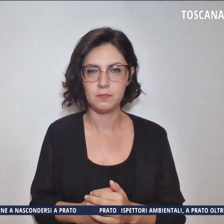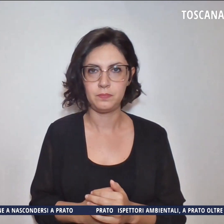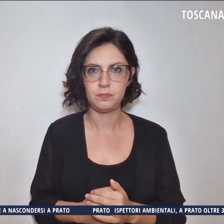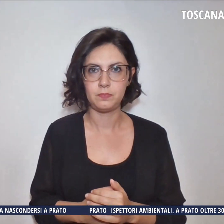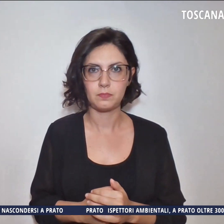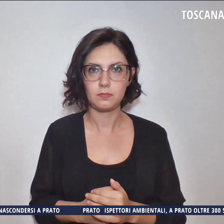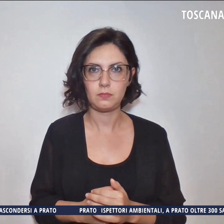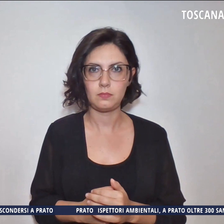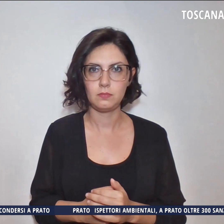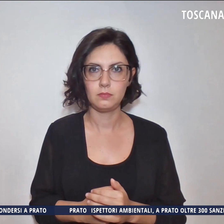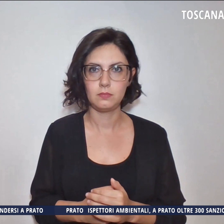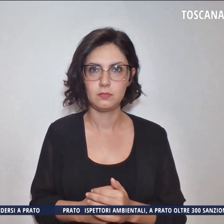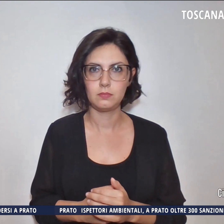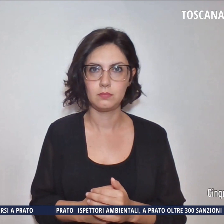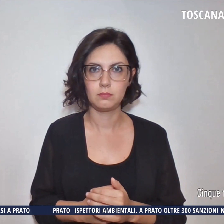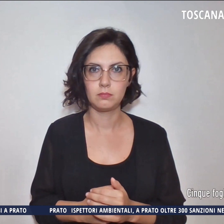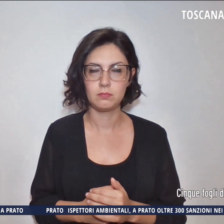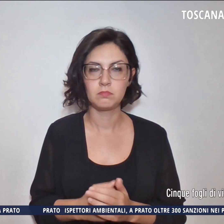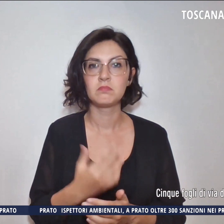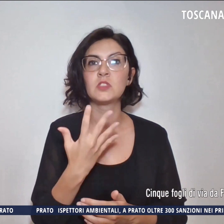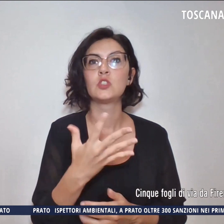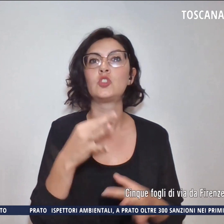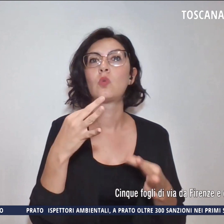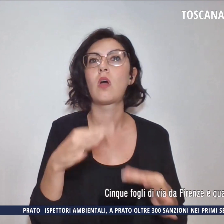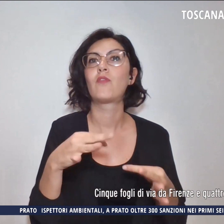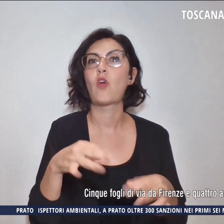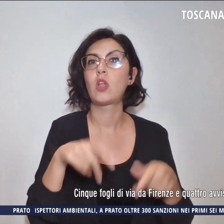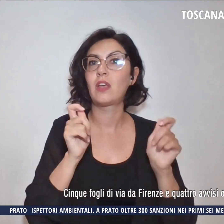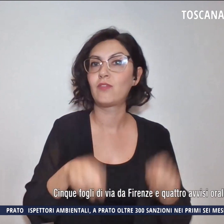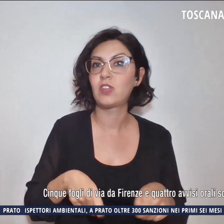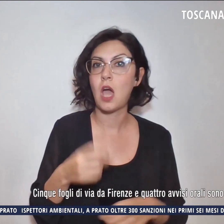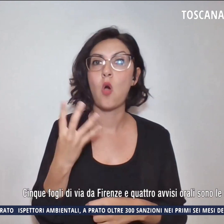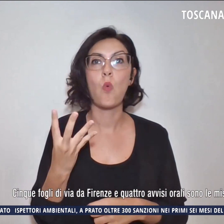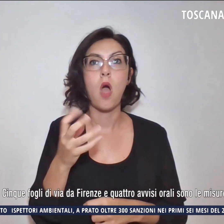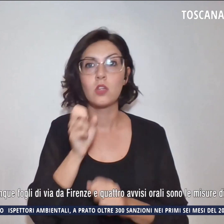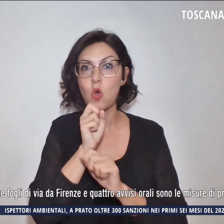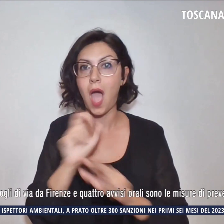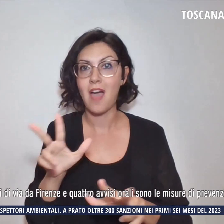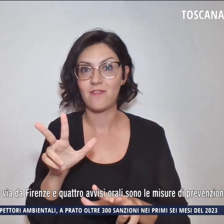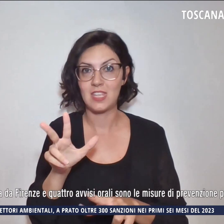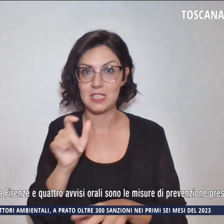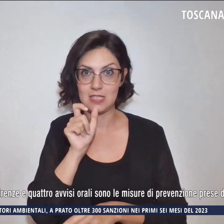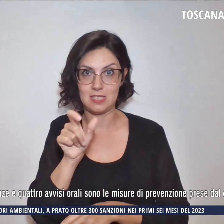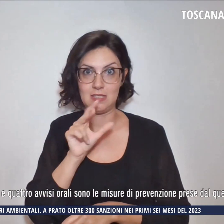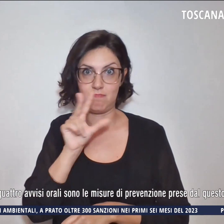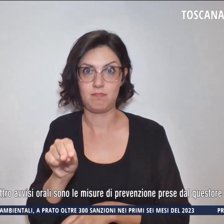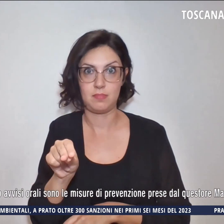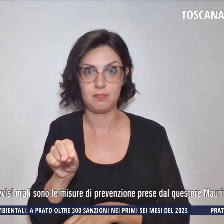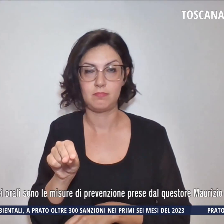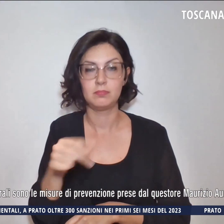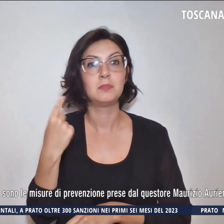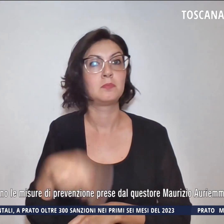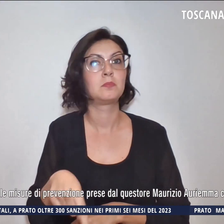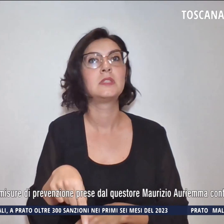Cinque fogli di via da Firenze e quattro avvisi orali sono le misure di prevenzione